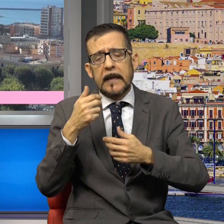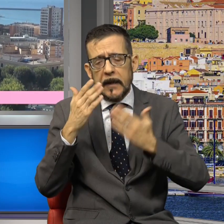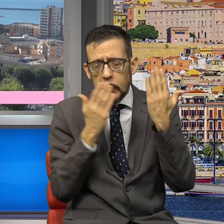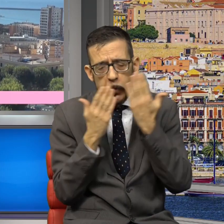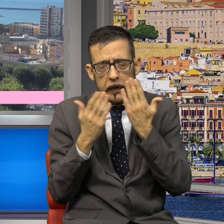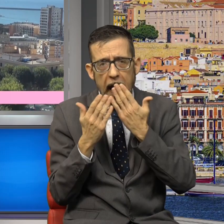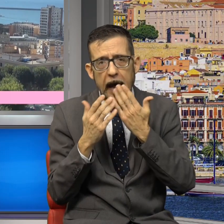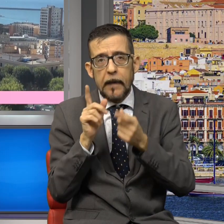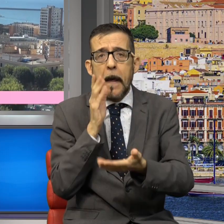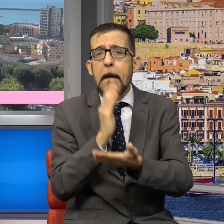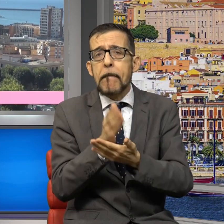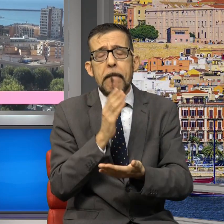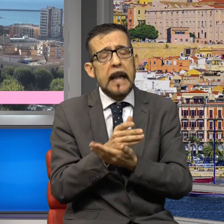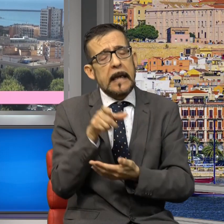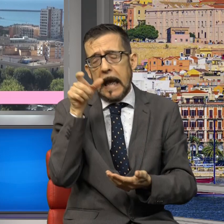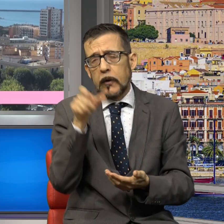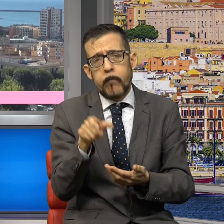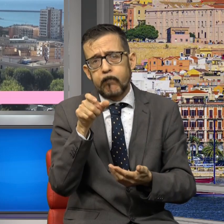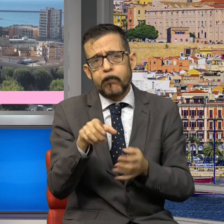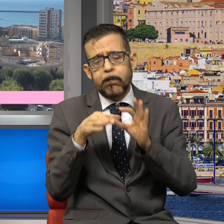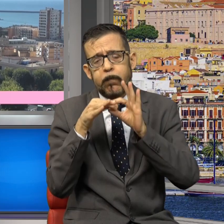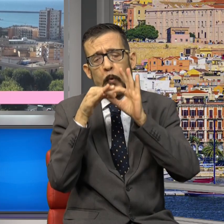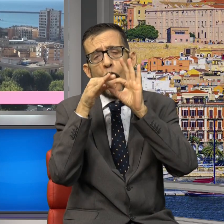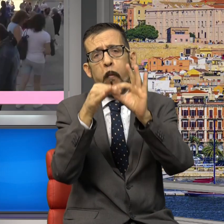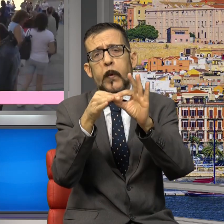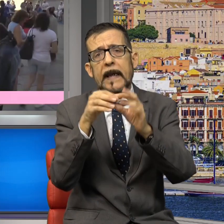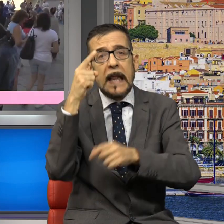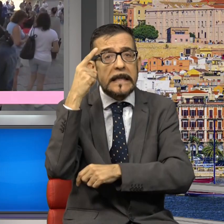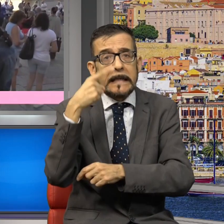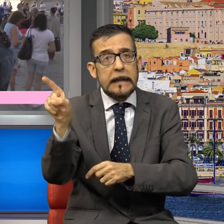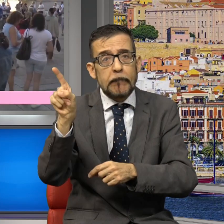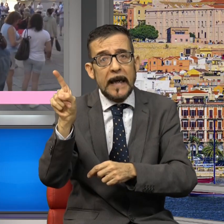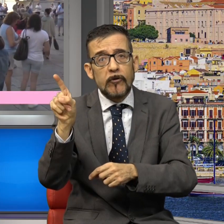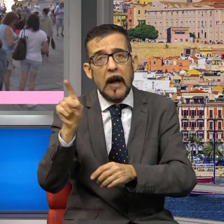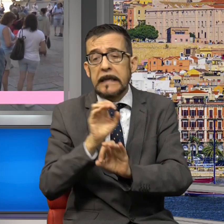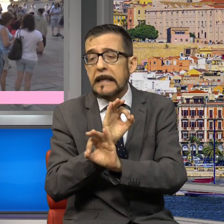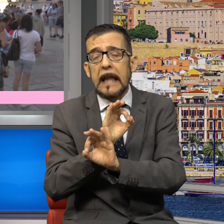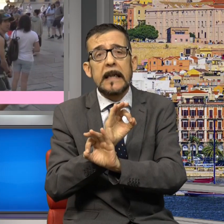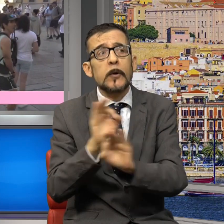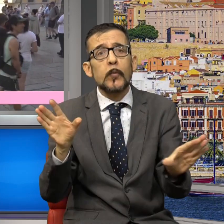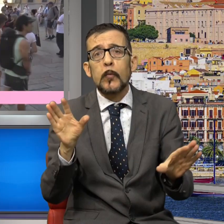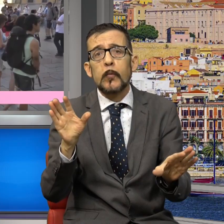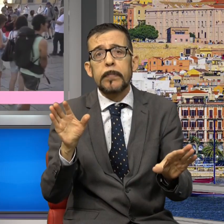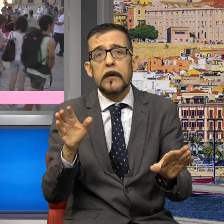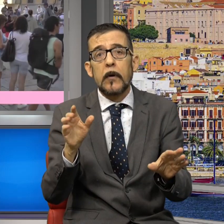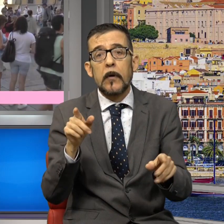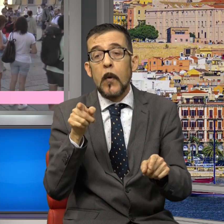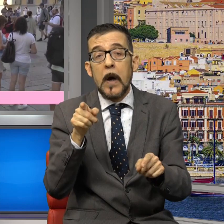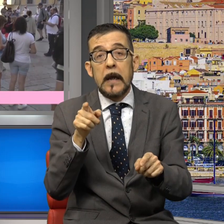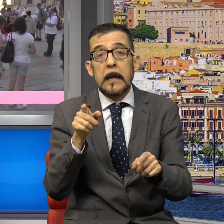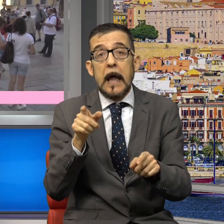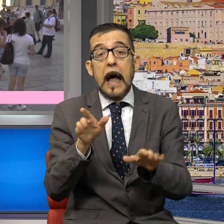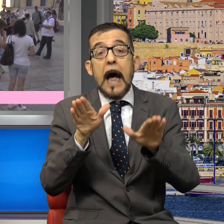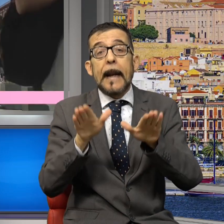necessita assolutamente di guide specializzate nell'immediato. Questo nuovo percorso non fa altro che rallentare un impegno già